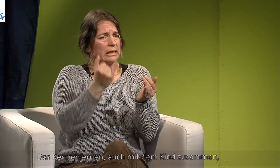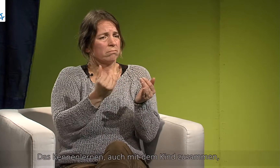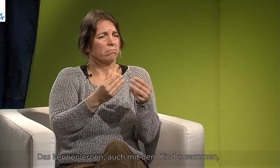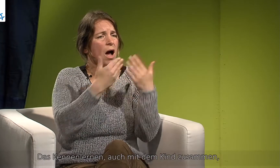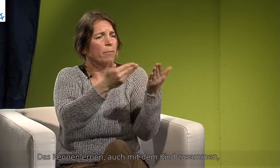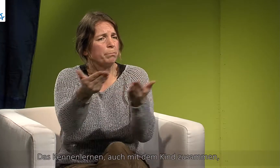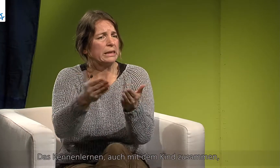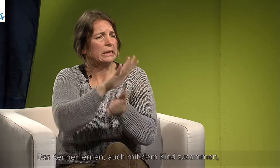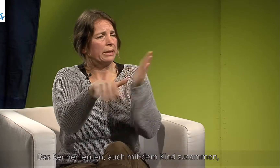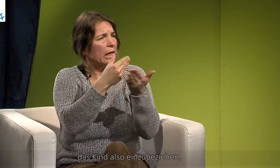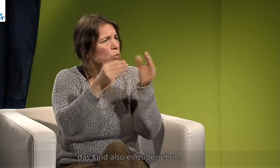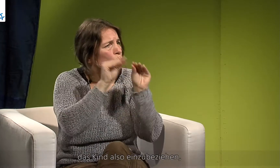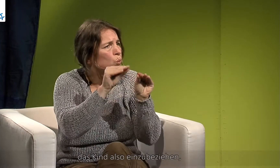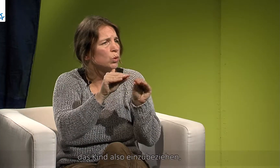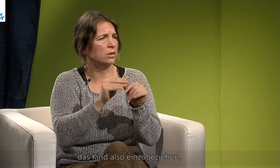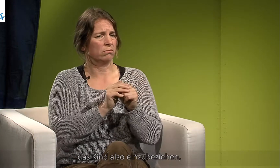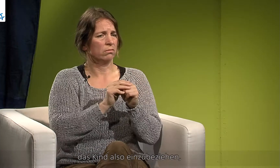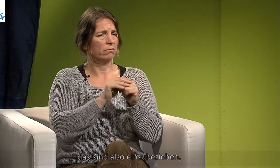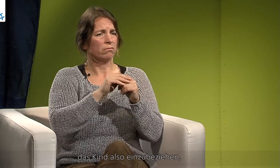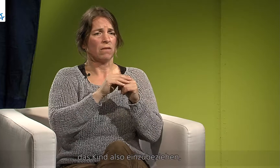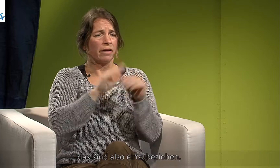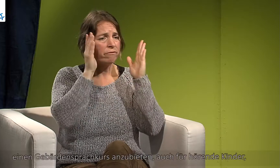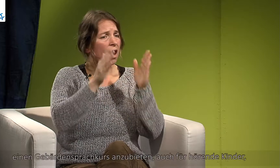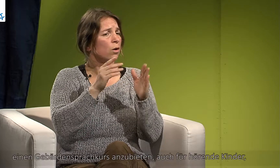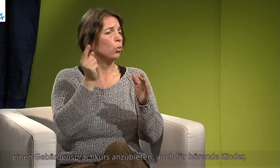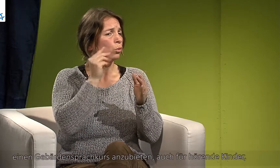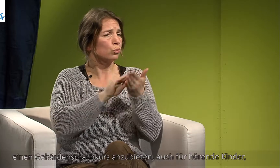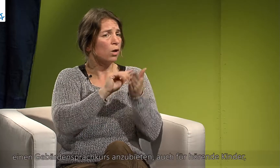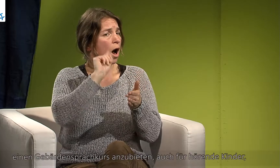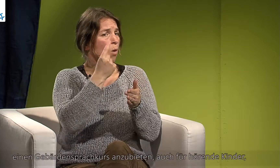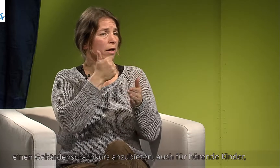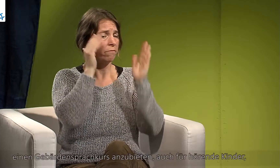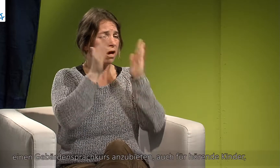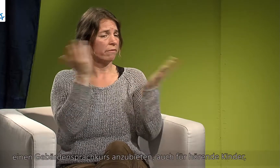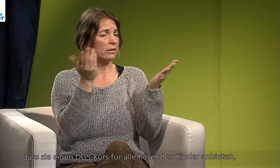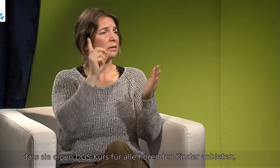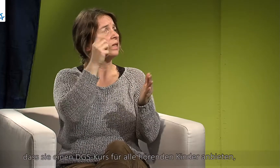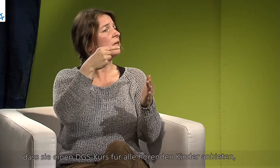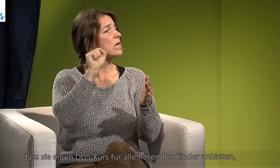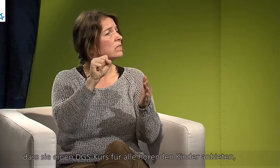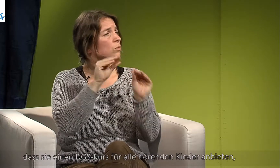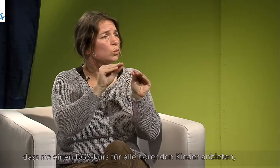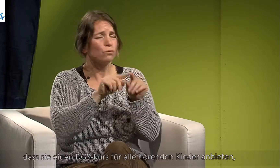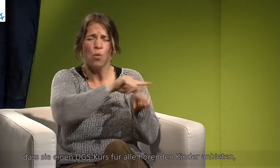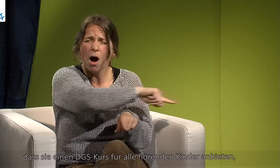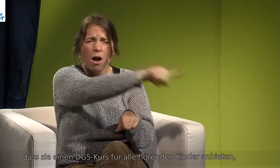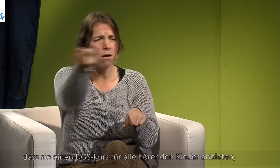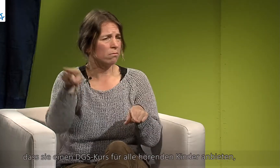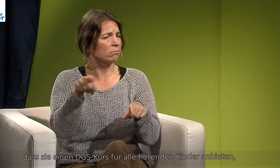auch mit dem Kind zusammen das einzubeziehen, Gebärdensprachkurse anzubieten, auch für hörende Kinder, dass sie einfach DGS-Kurs wirklich